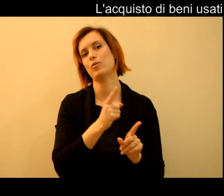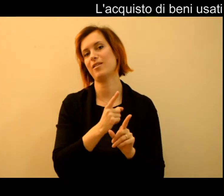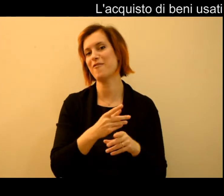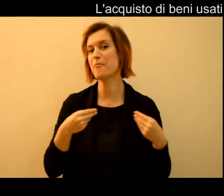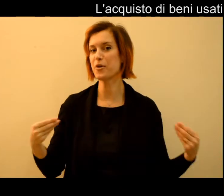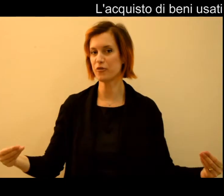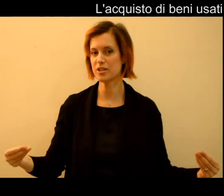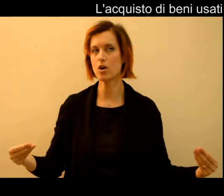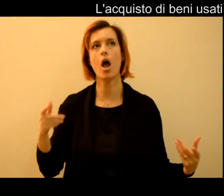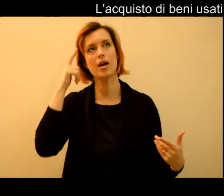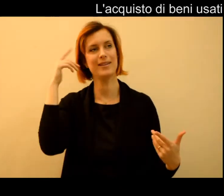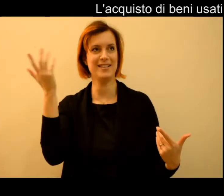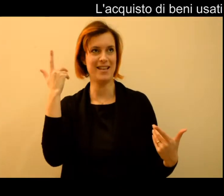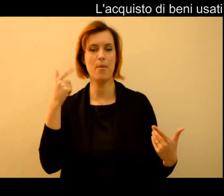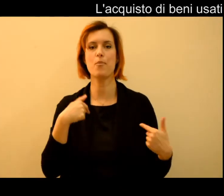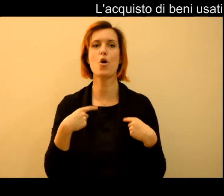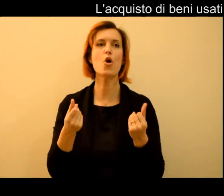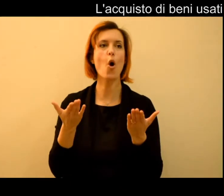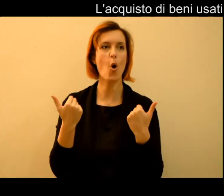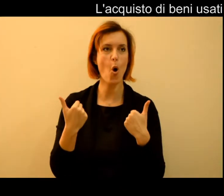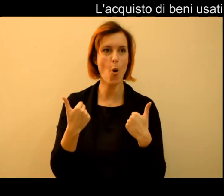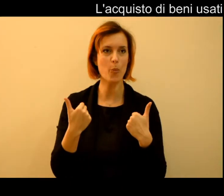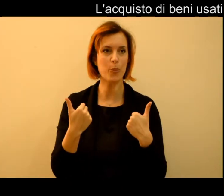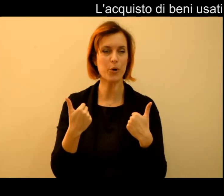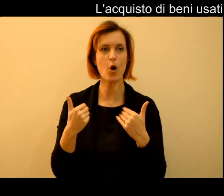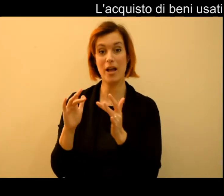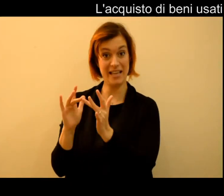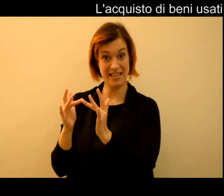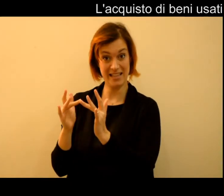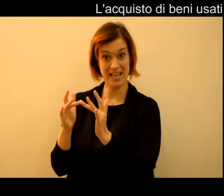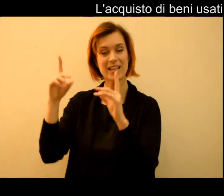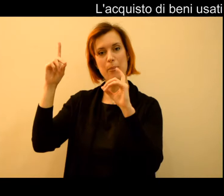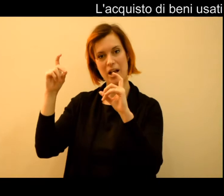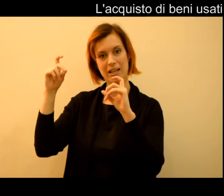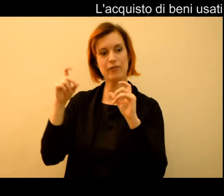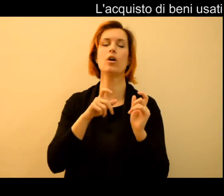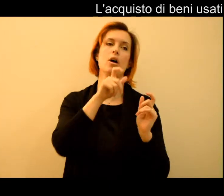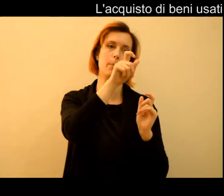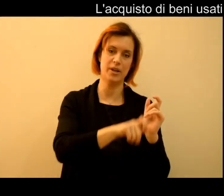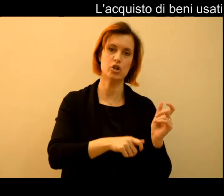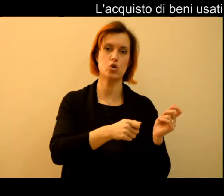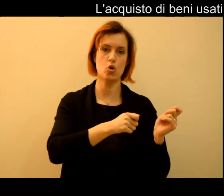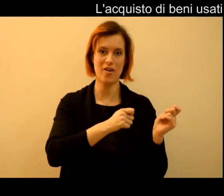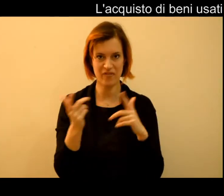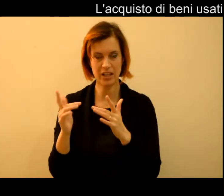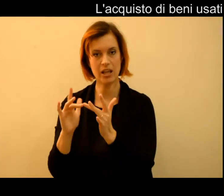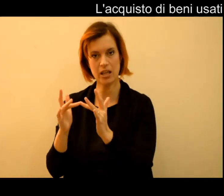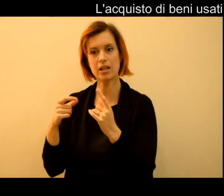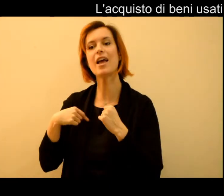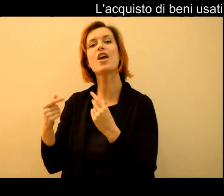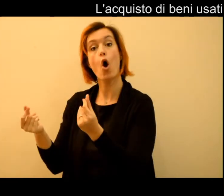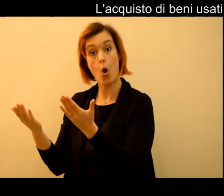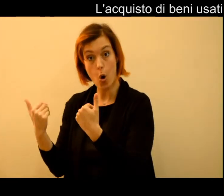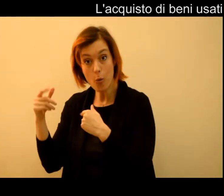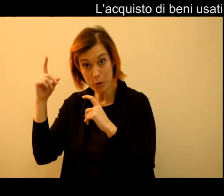Quindi se compro ad esempio una macchina fotografica usata su ebay da un altro privato in questo caso non avrò diritto